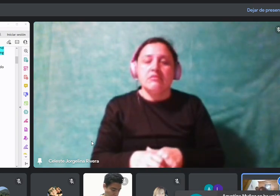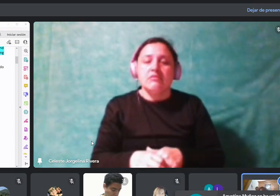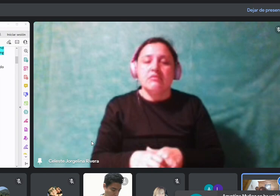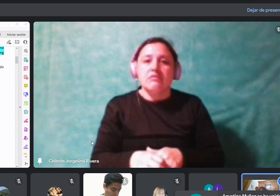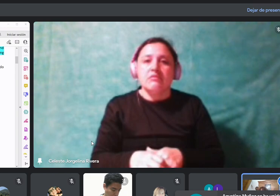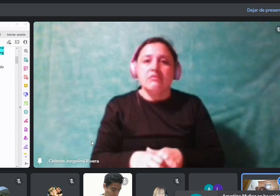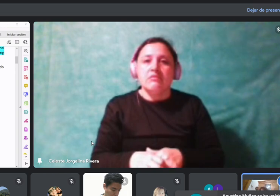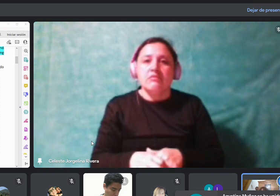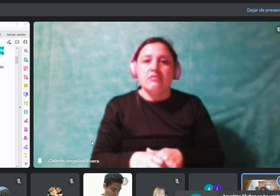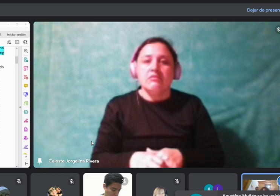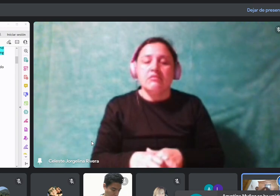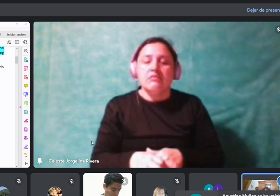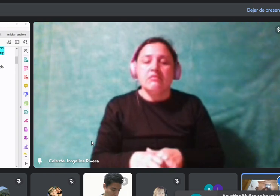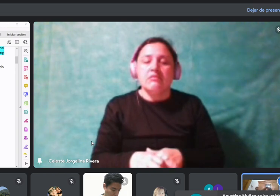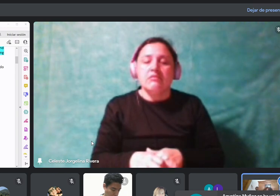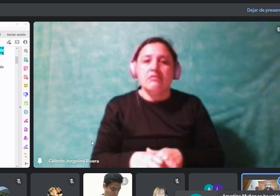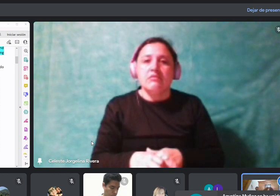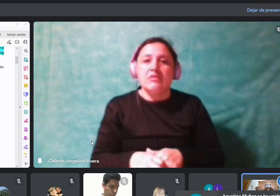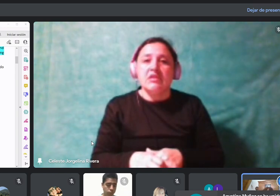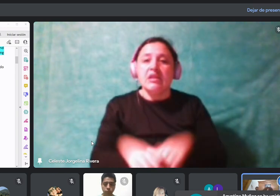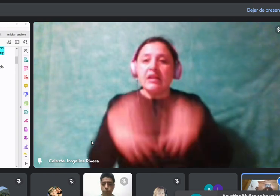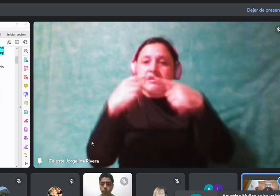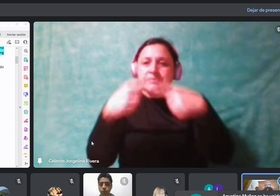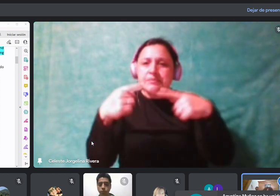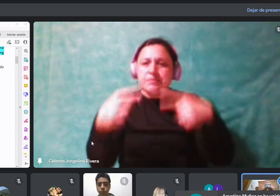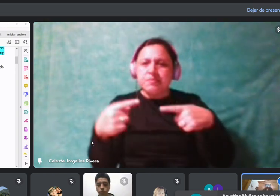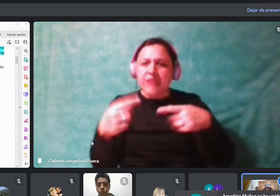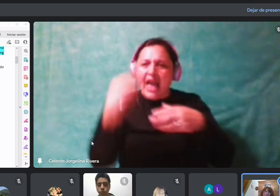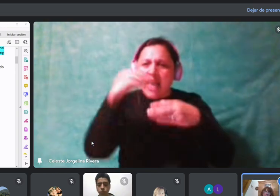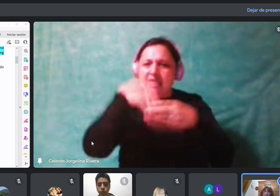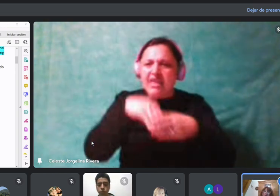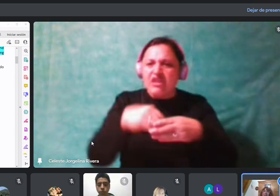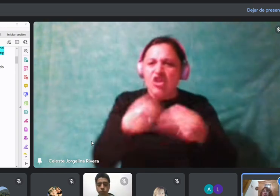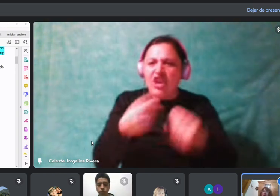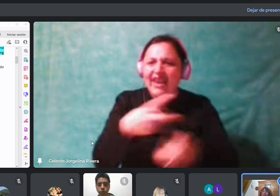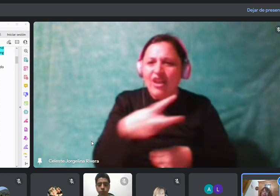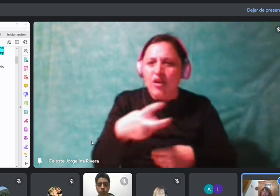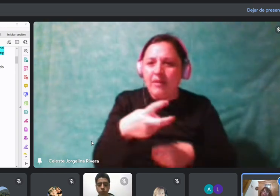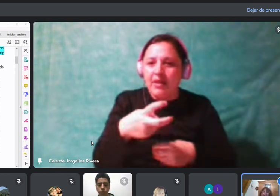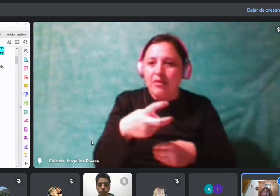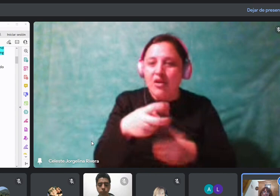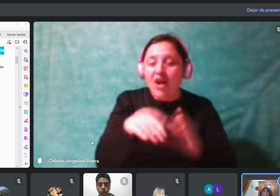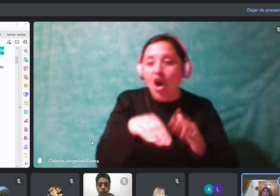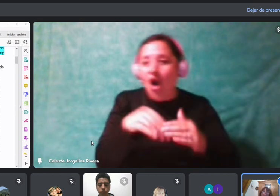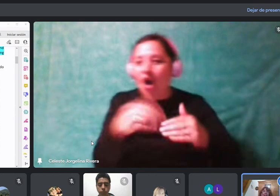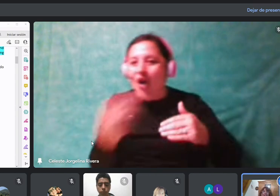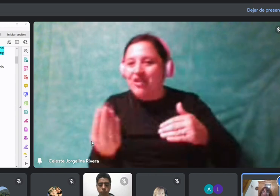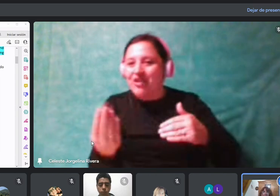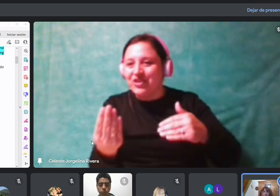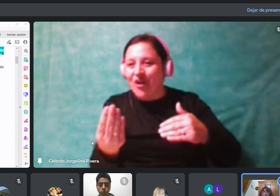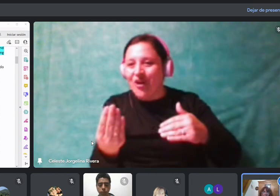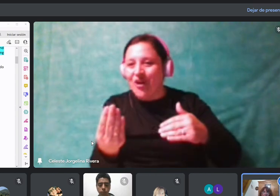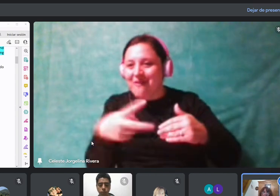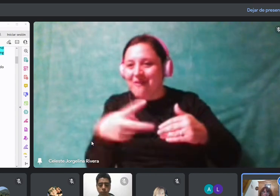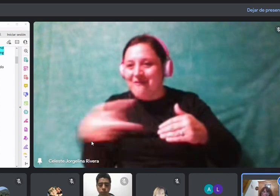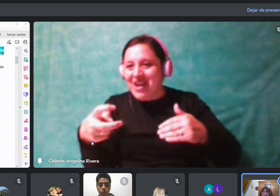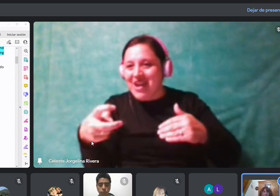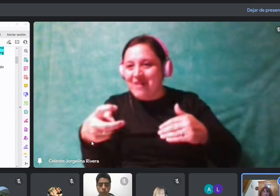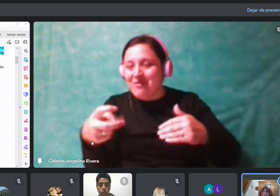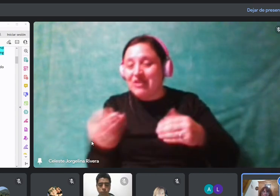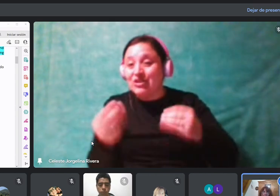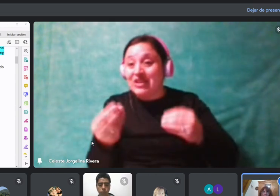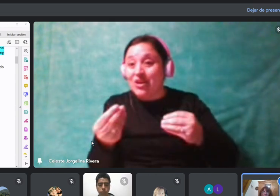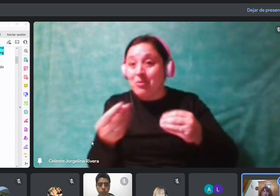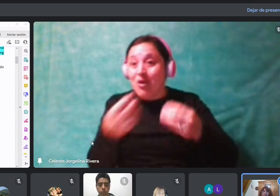que están siempre seguidos de otro verbo, ¿sí? Que están siempre al inicio de una frase verbal.